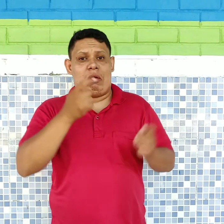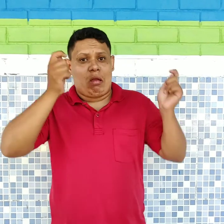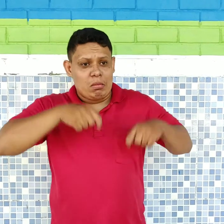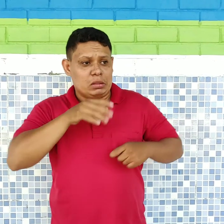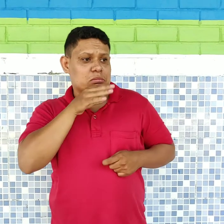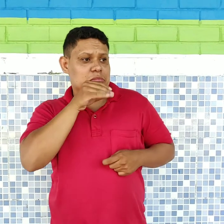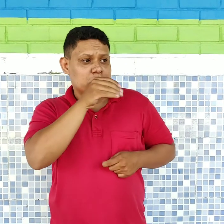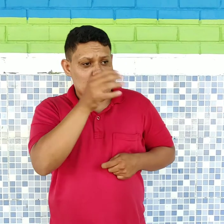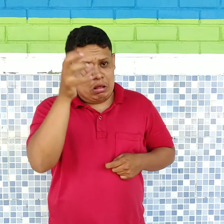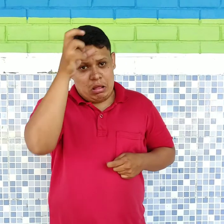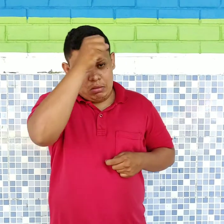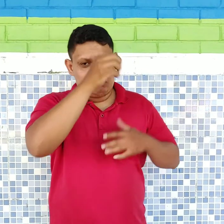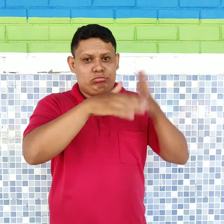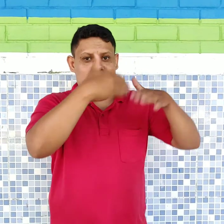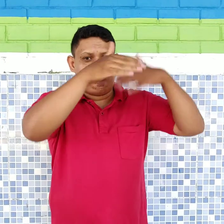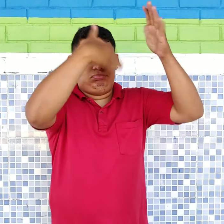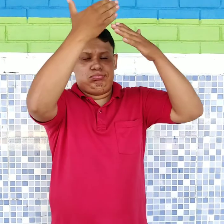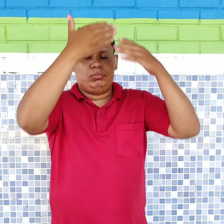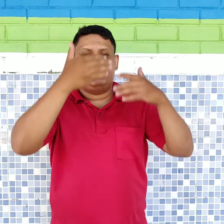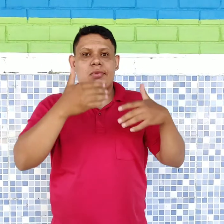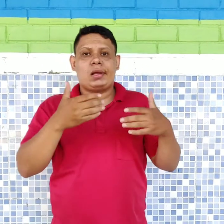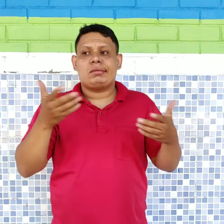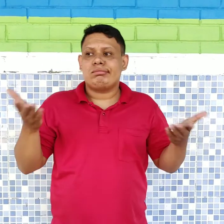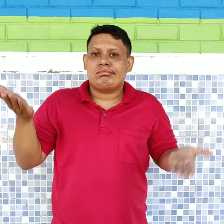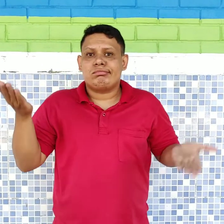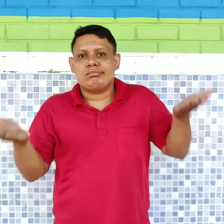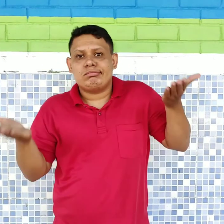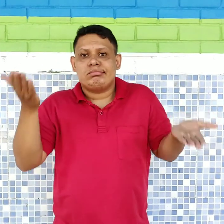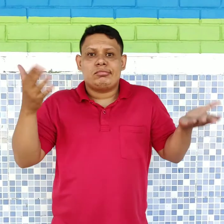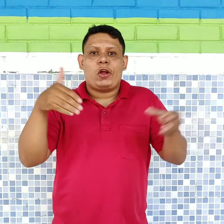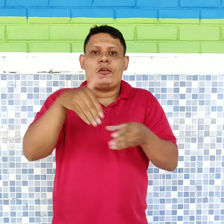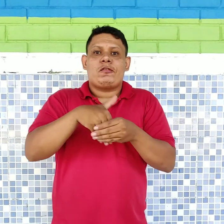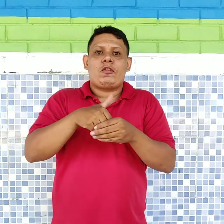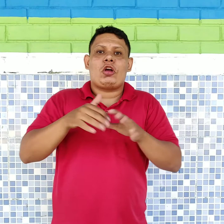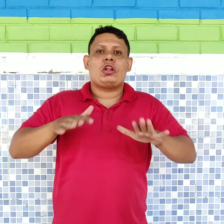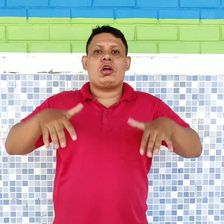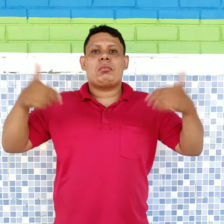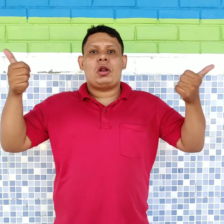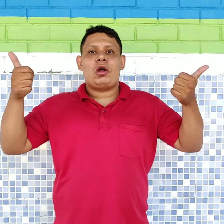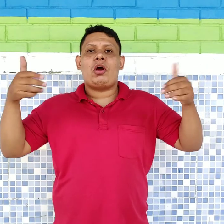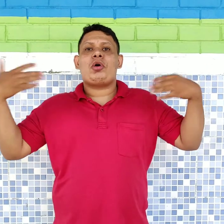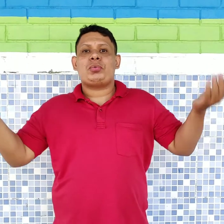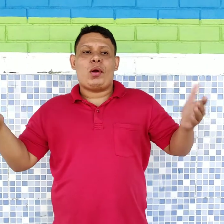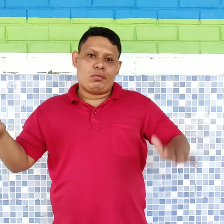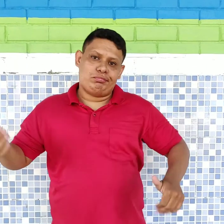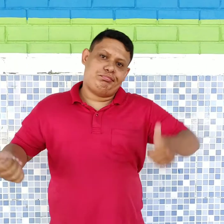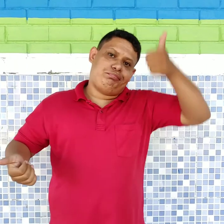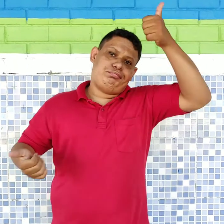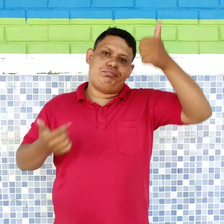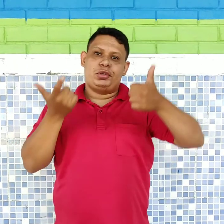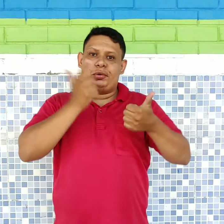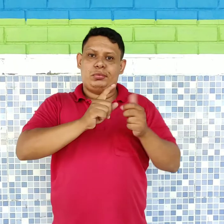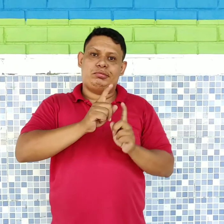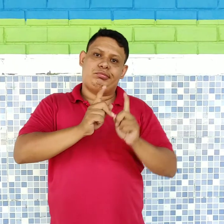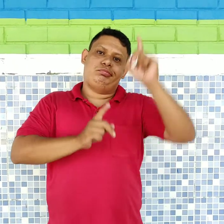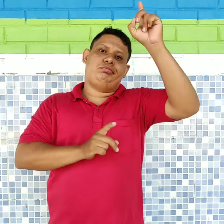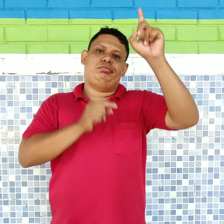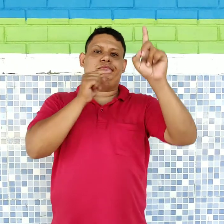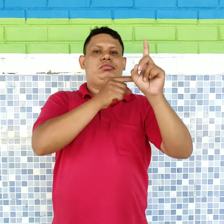Eles não confiavam na língua de sinais. Então, como eles achavam que esse era o melhor método, eles voltaram a favor do